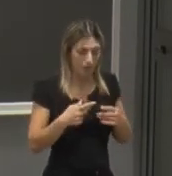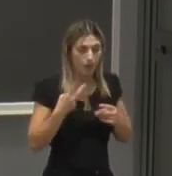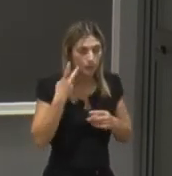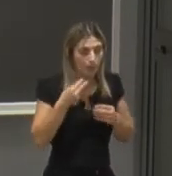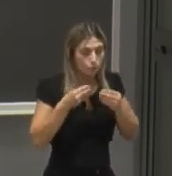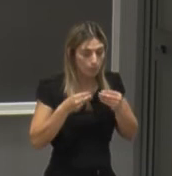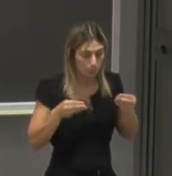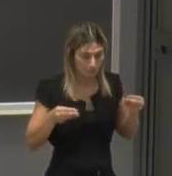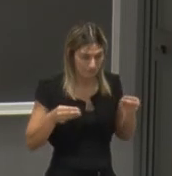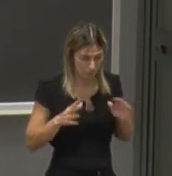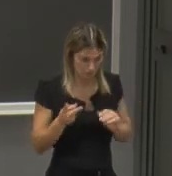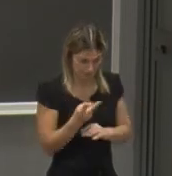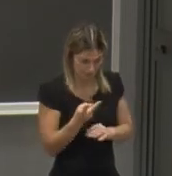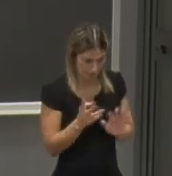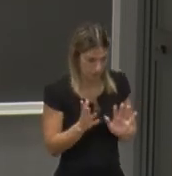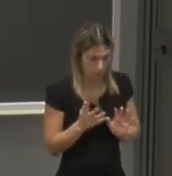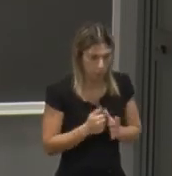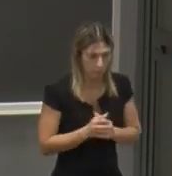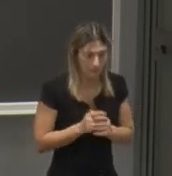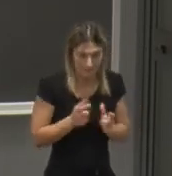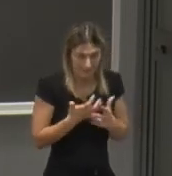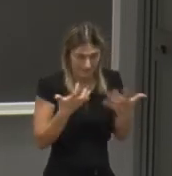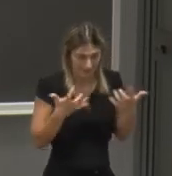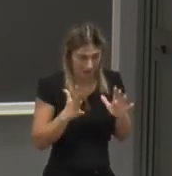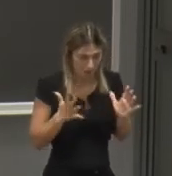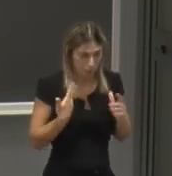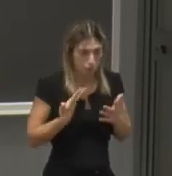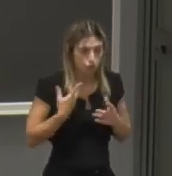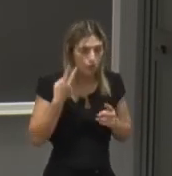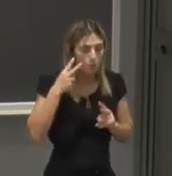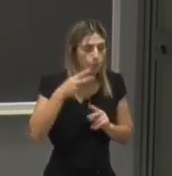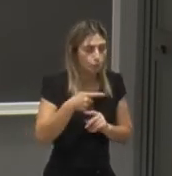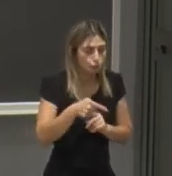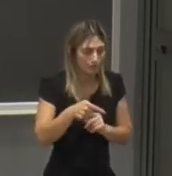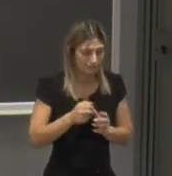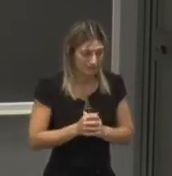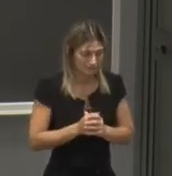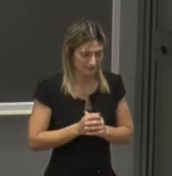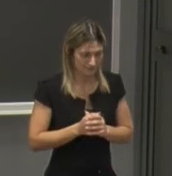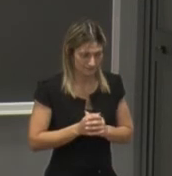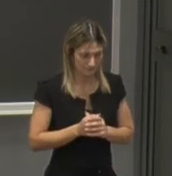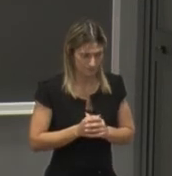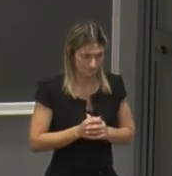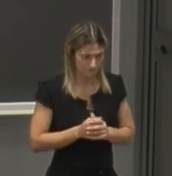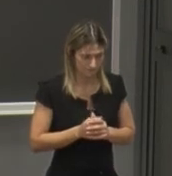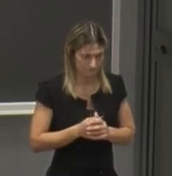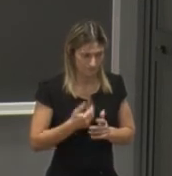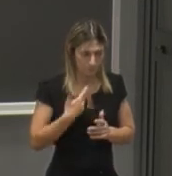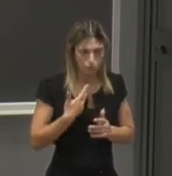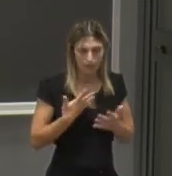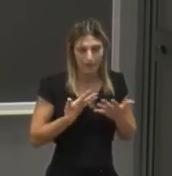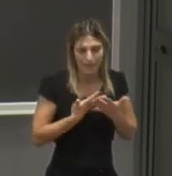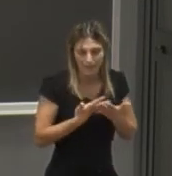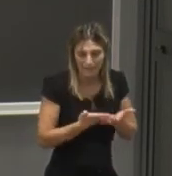di vista professionale e chiaramente abbiamo da questo punto di vista una un